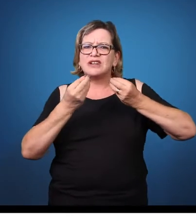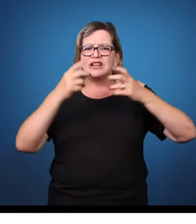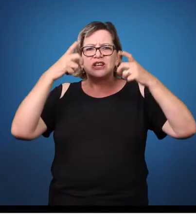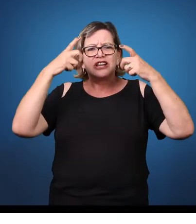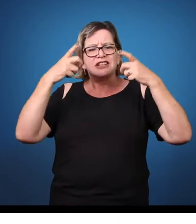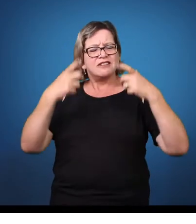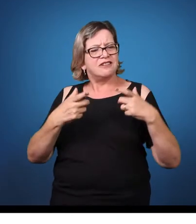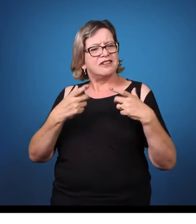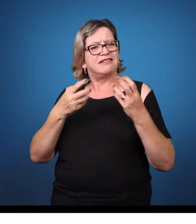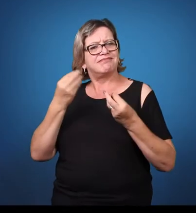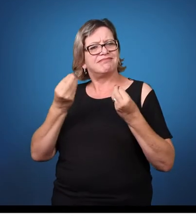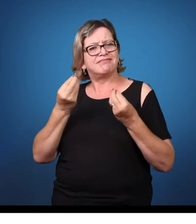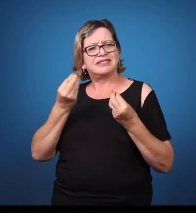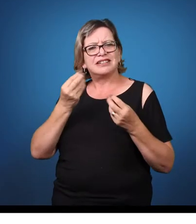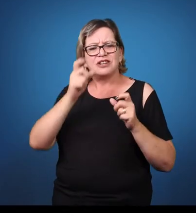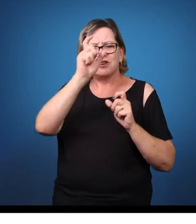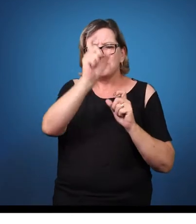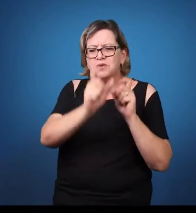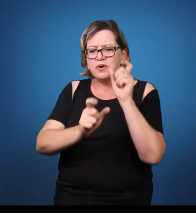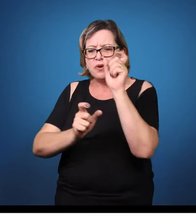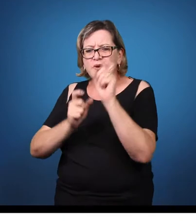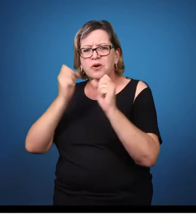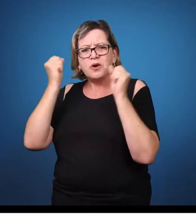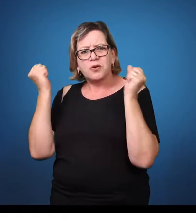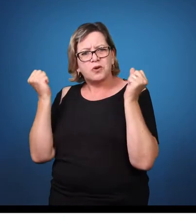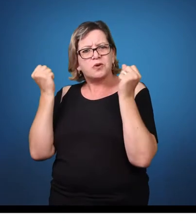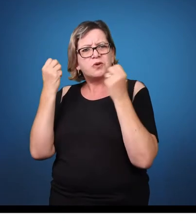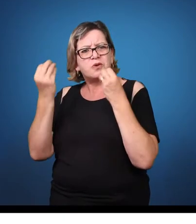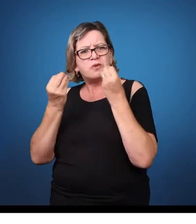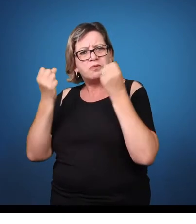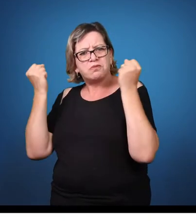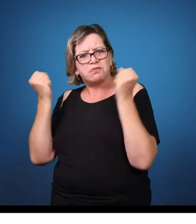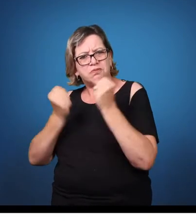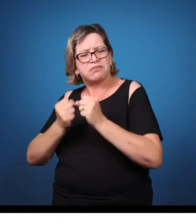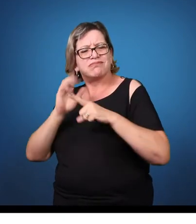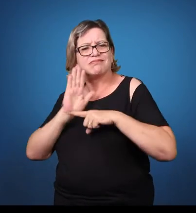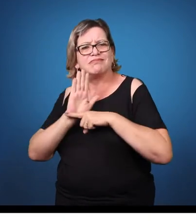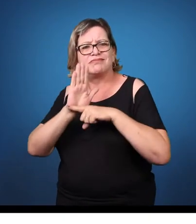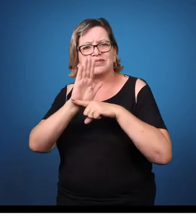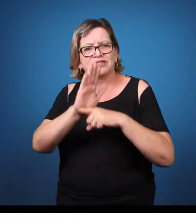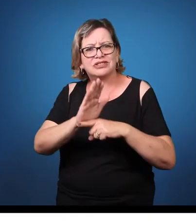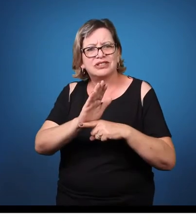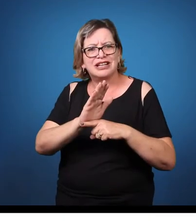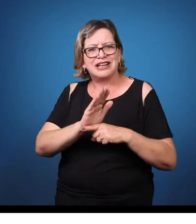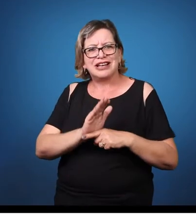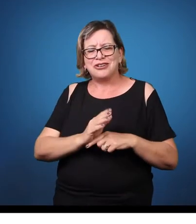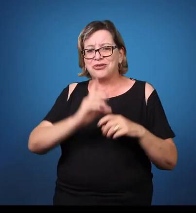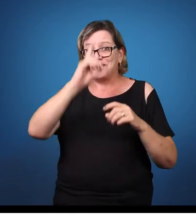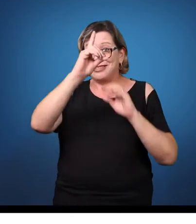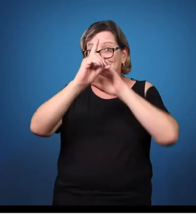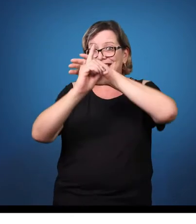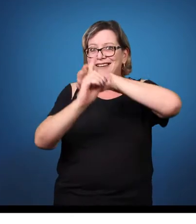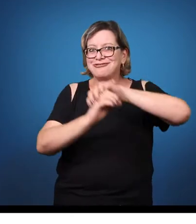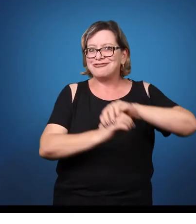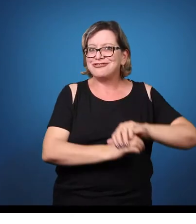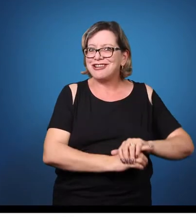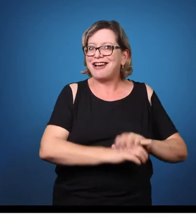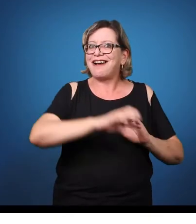Márcio? Nós podemos fazer, primeira coisa, levar esse conhecimento. É isso que nós estamos fazendo aqui hoje. Nós estamos